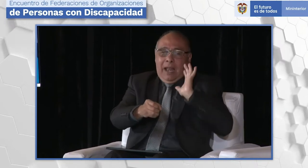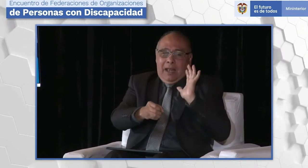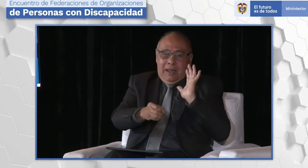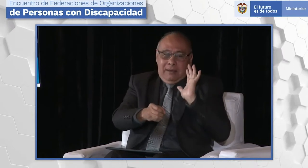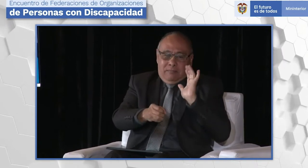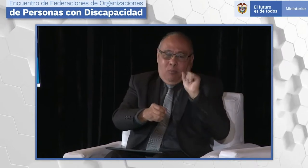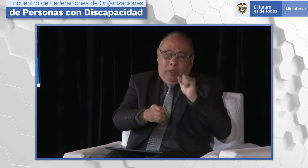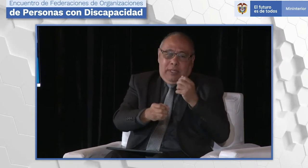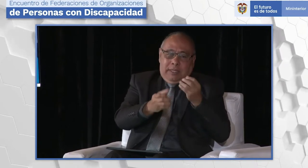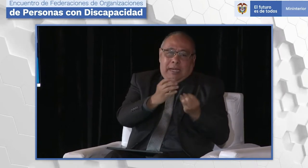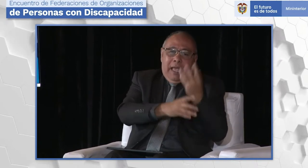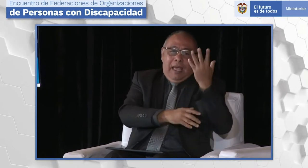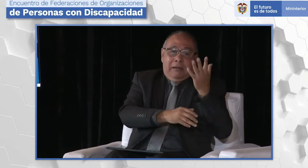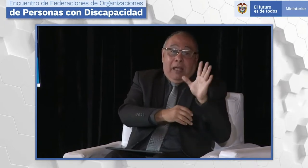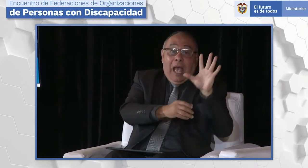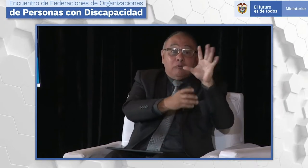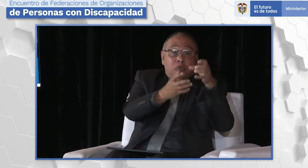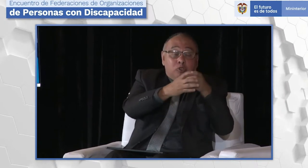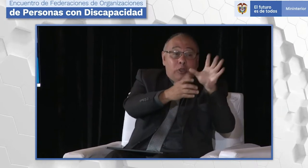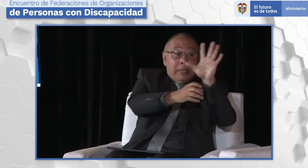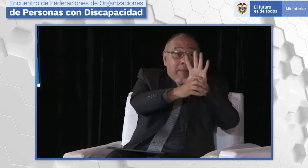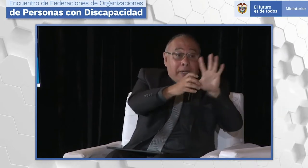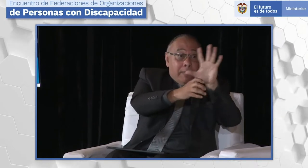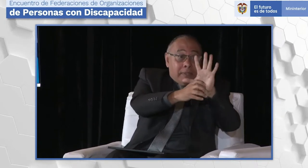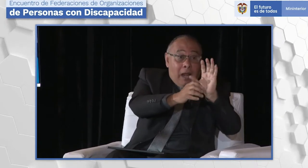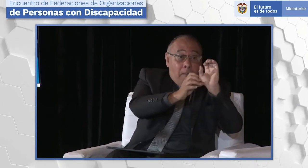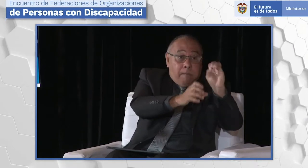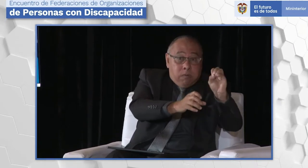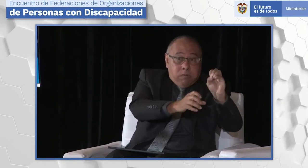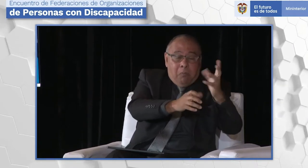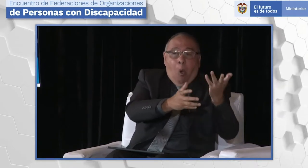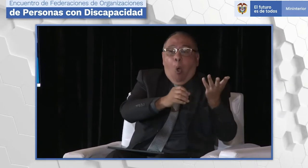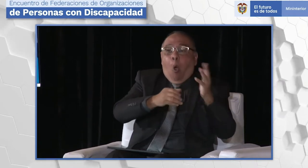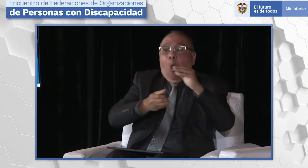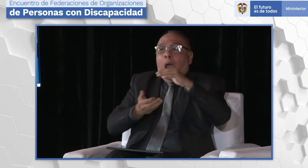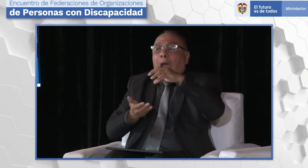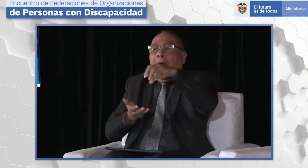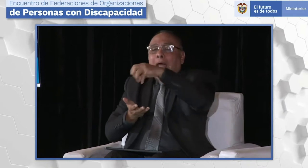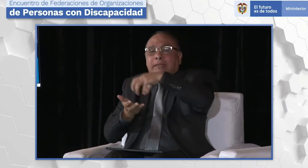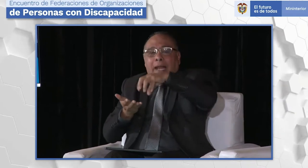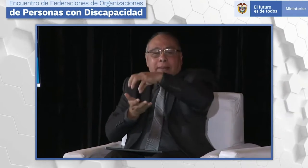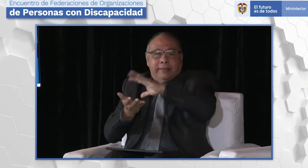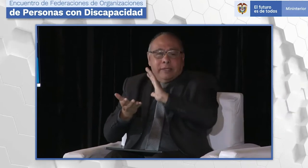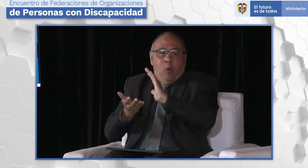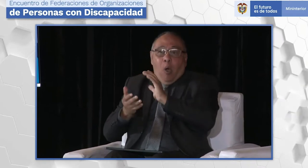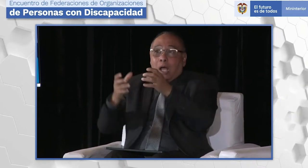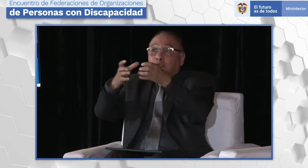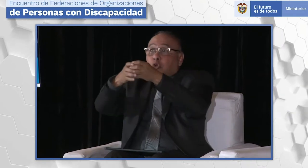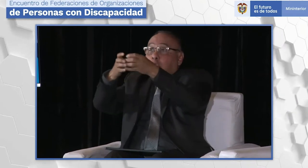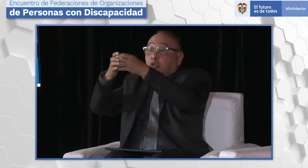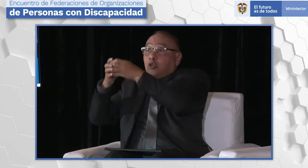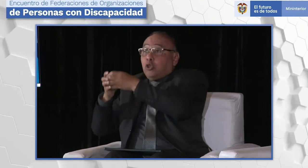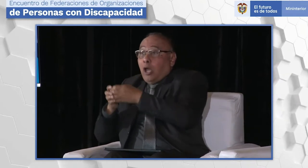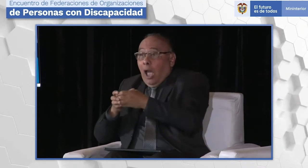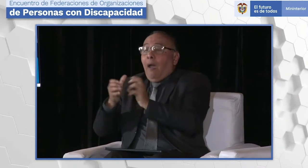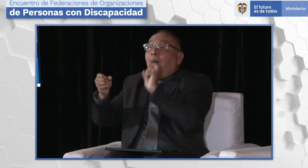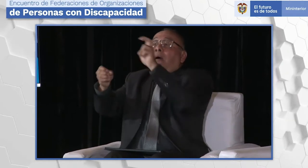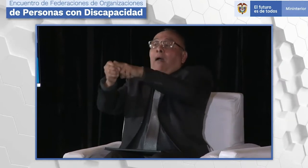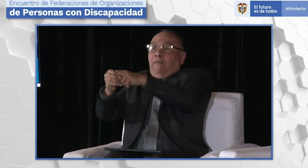allí, por ejemplo, podría surgir una federación del Valle del Cauca. Entonces, si allí existiera una federación, ahora hablemos de pronto de